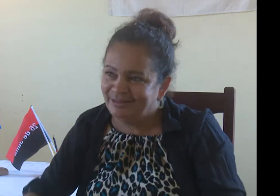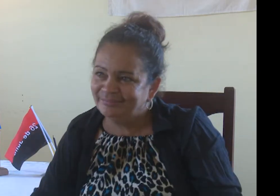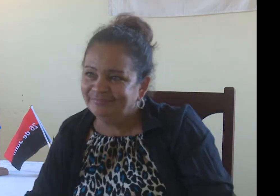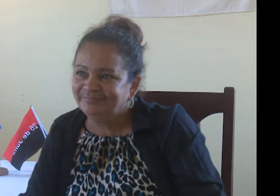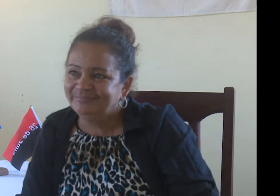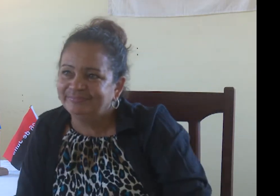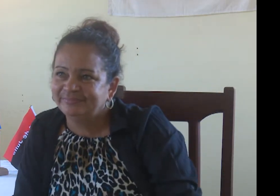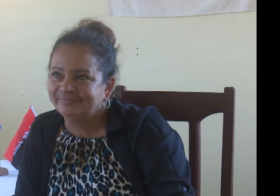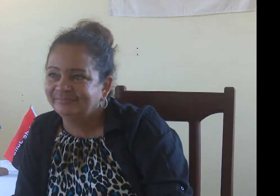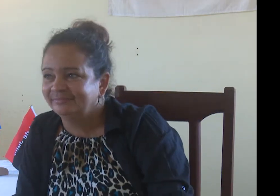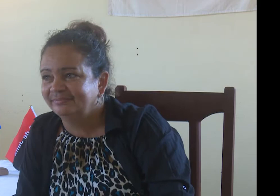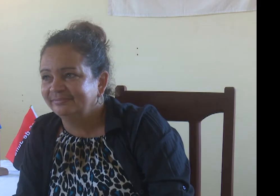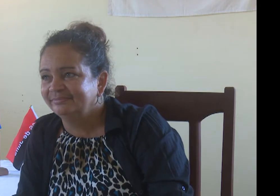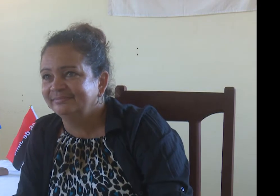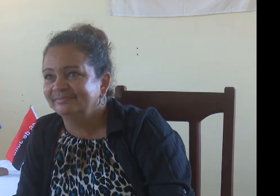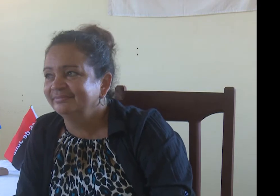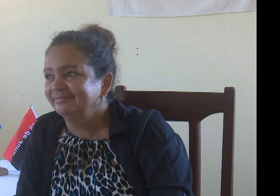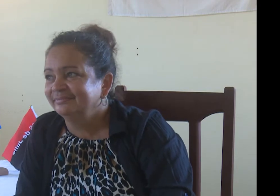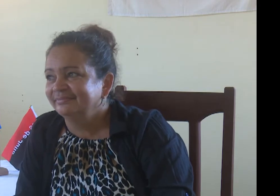y hemos ido rompiendo barreras comunicativas.